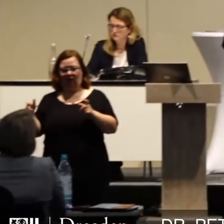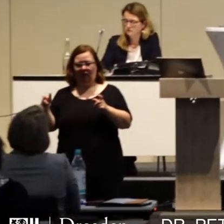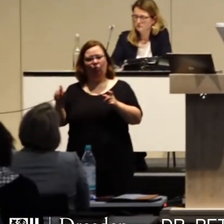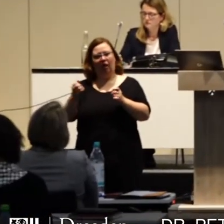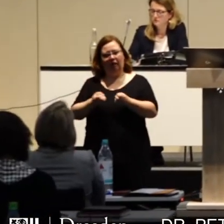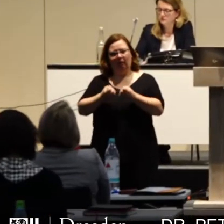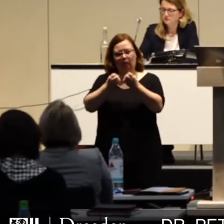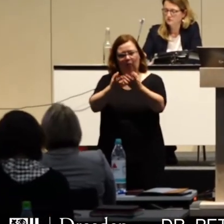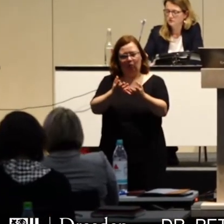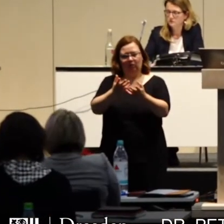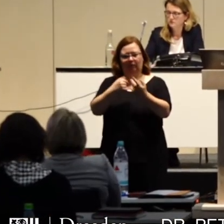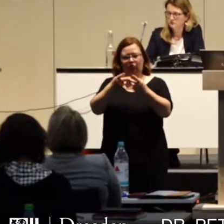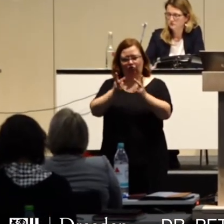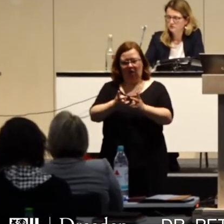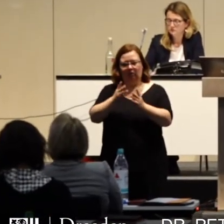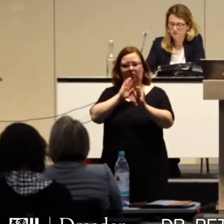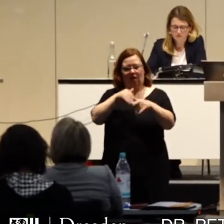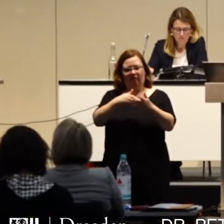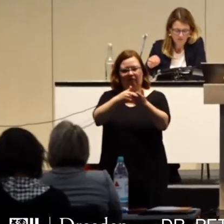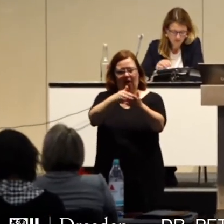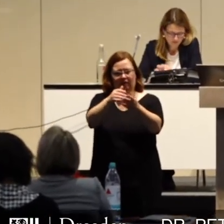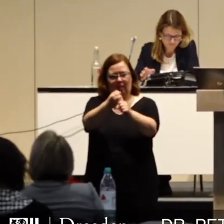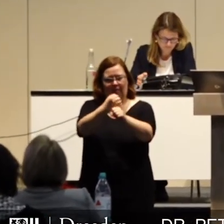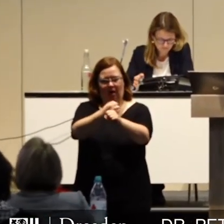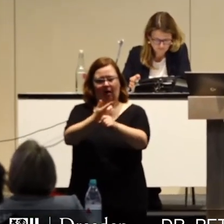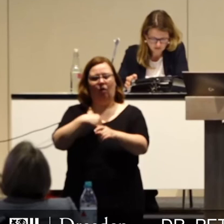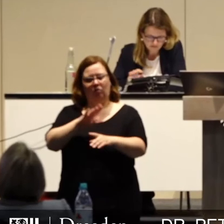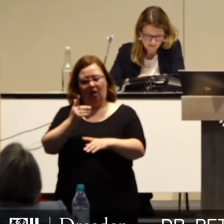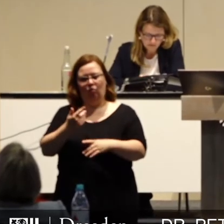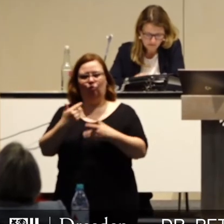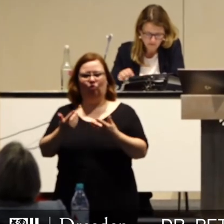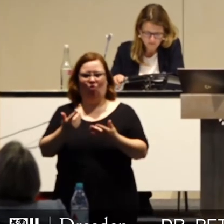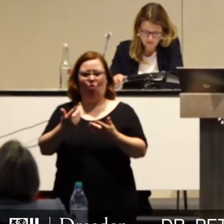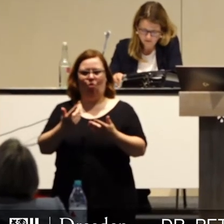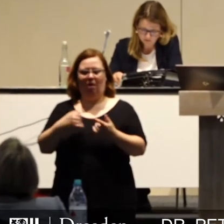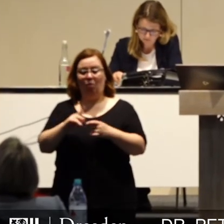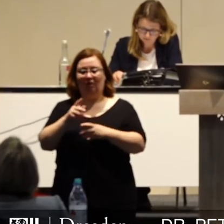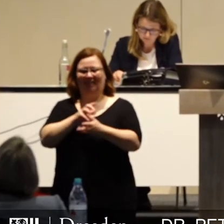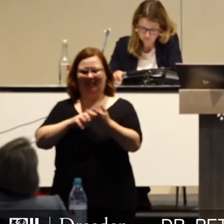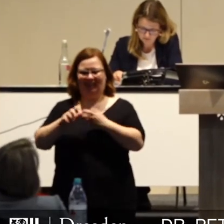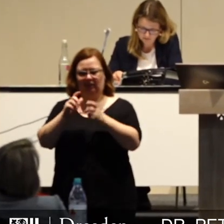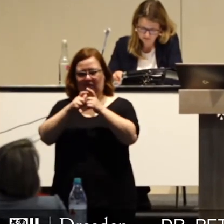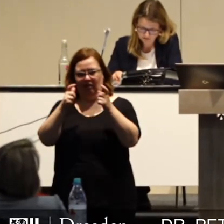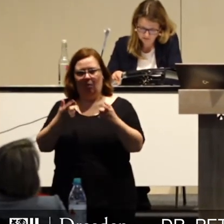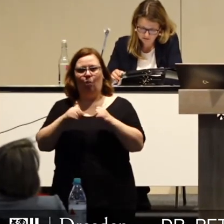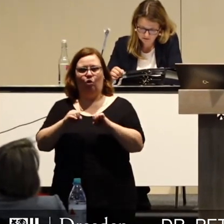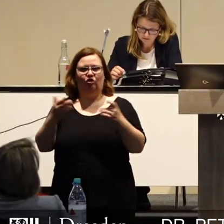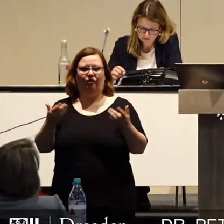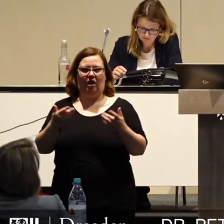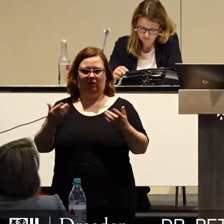nach draußen in die Stadt und gleichzeitig bewahren wir den Blick für das Machbare.